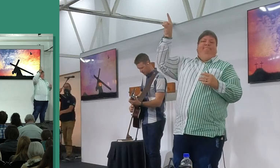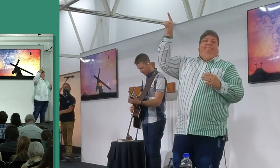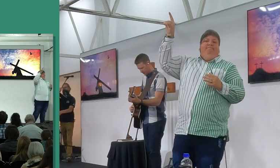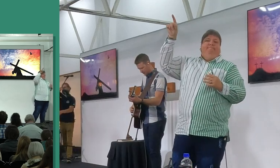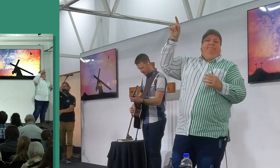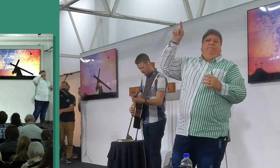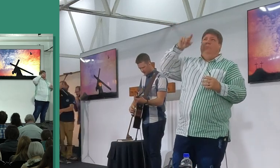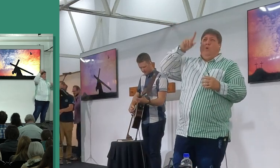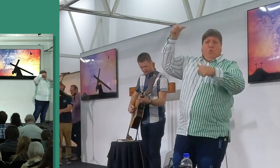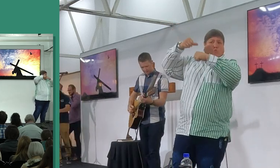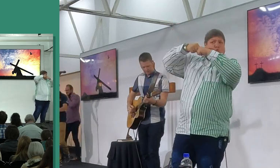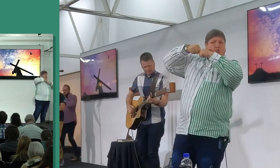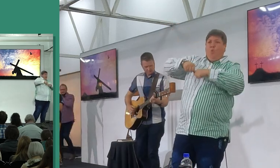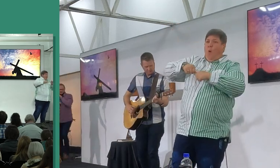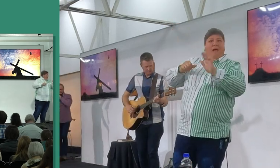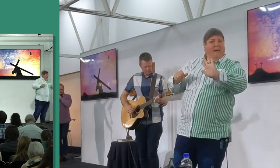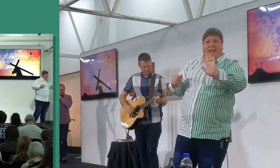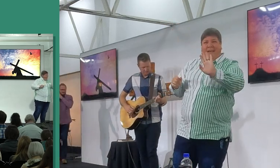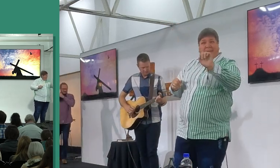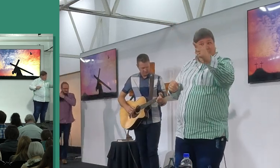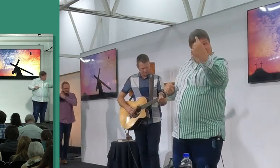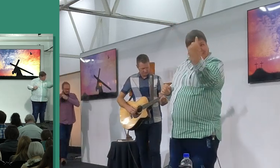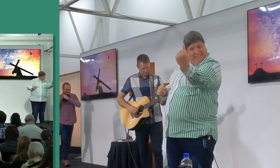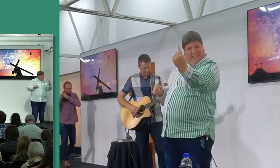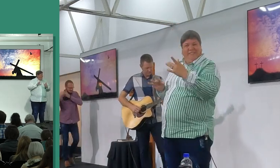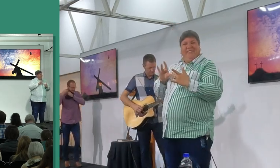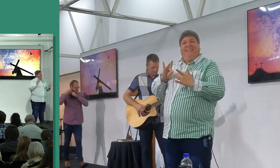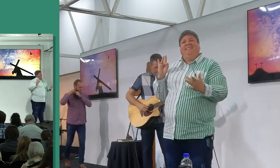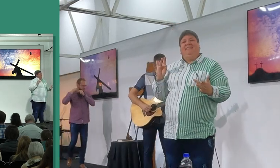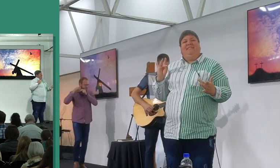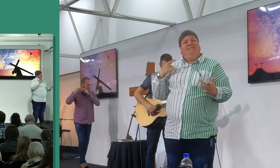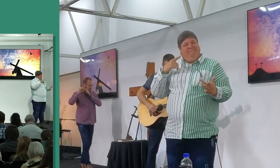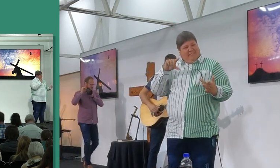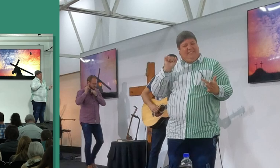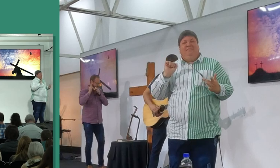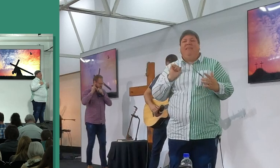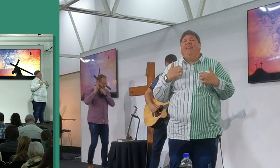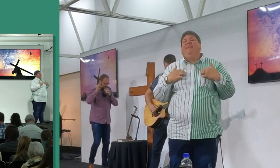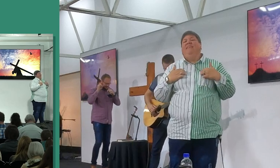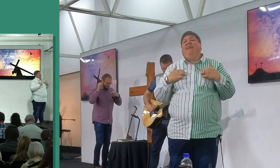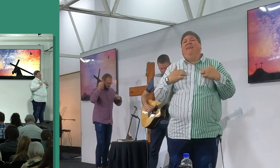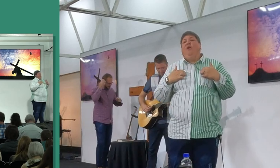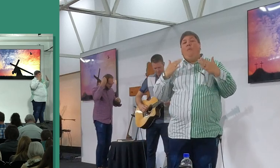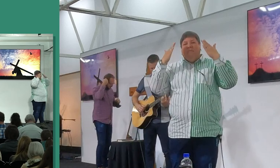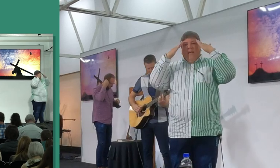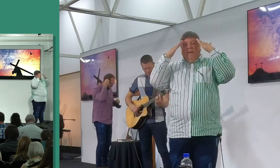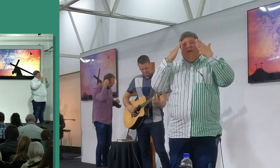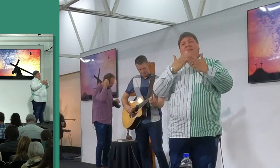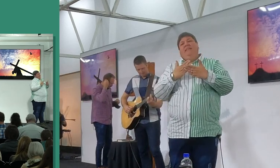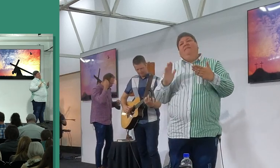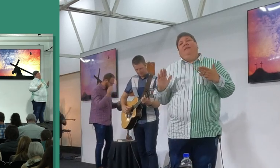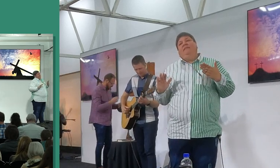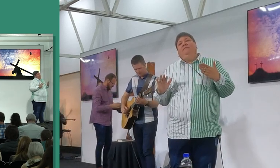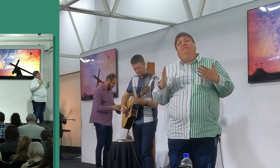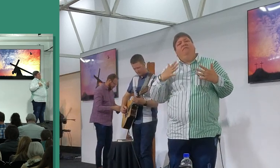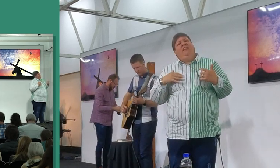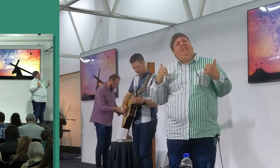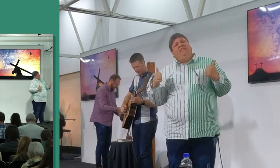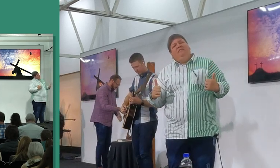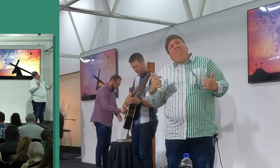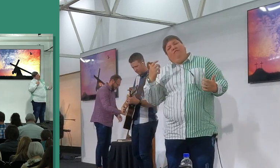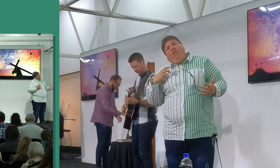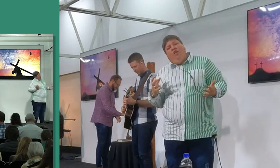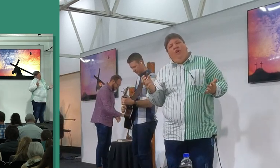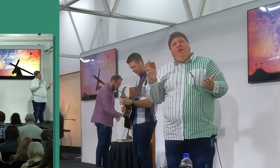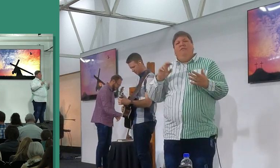wat jy op ons afforseer nie, dit is iets wat ek moet kies, en ek kies vir oogend, een dankbare leven, ek kies vir oogend, en as jy vir oogend hier sit, en jy wil opstaan en sê,